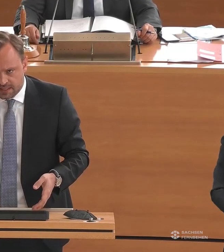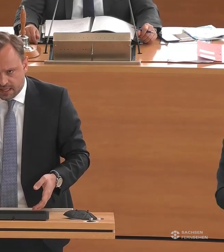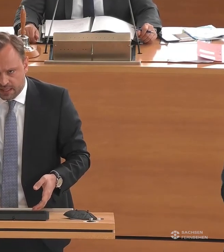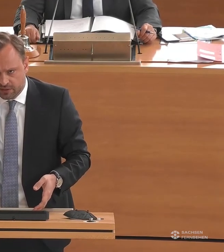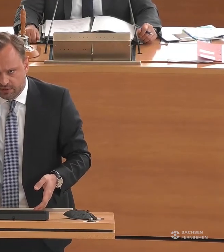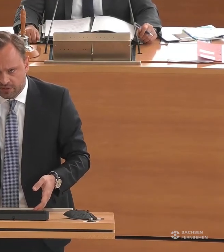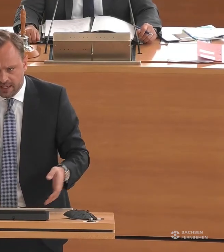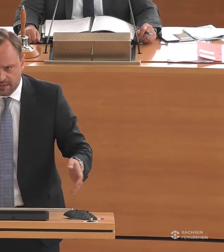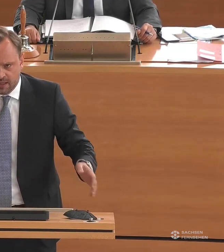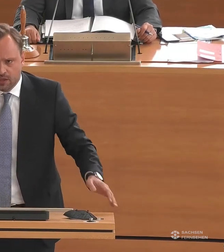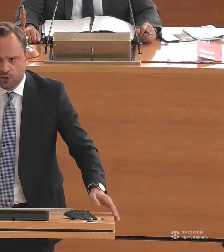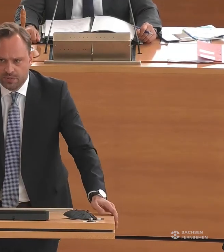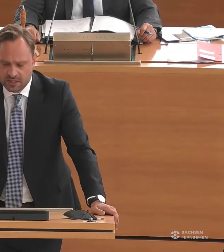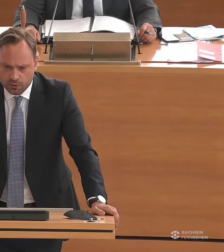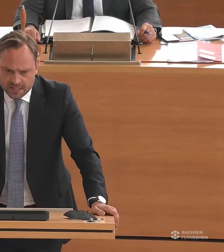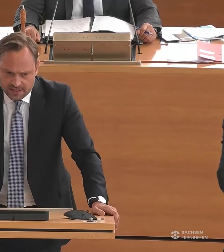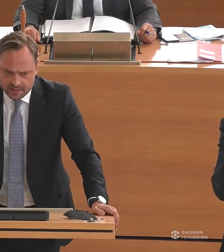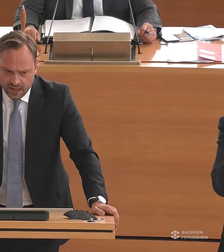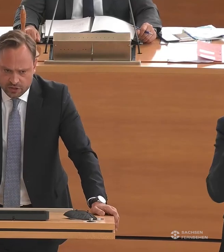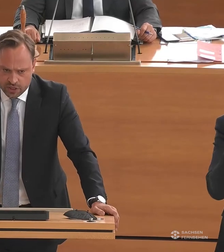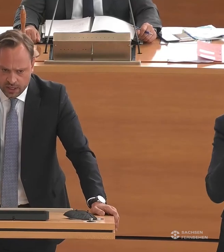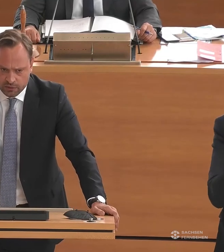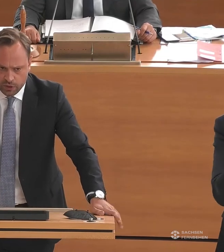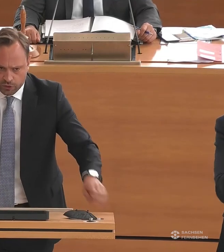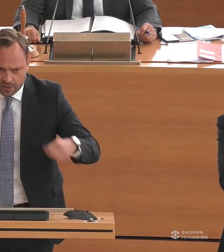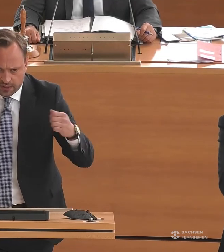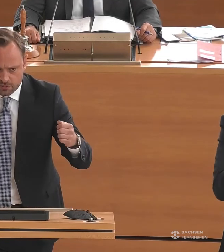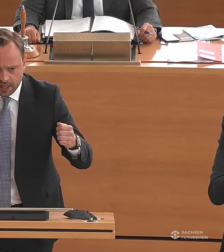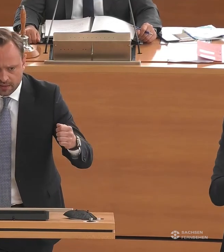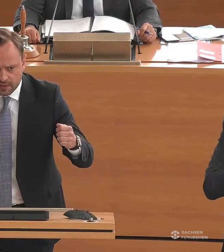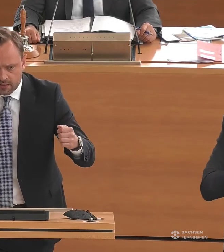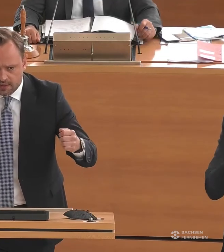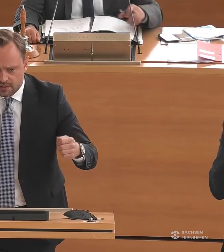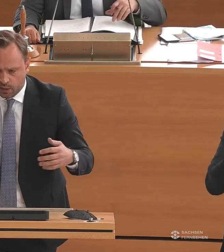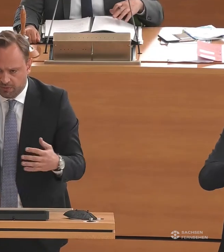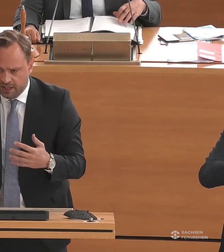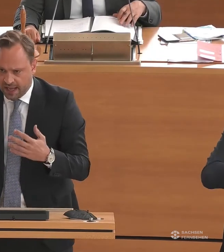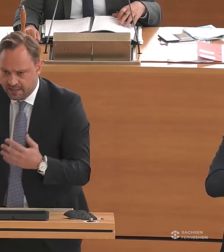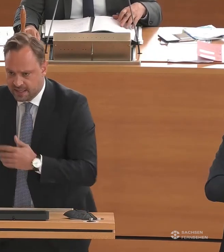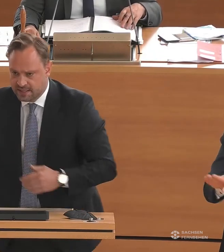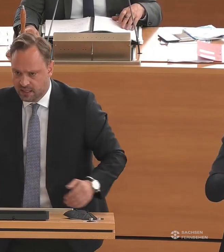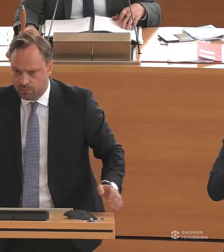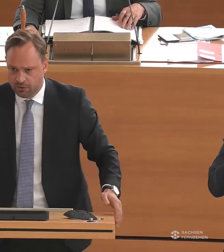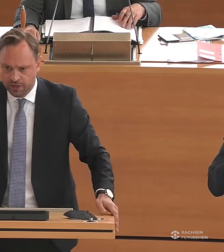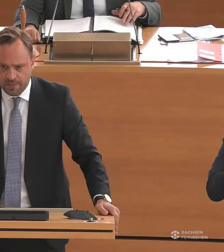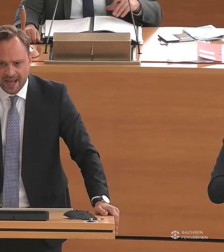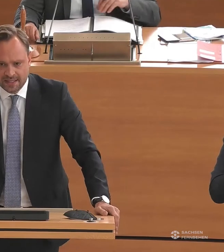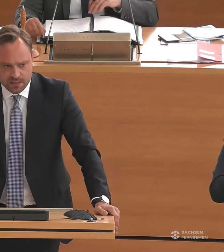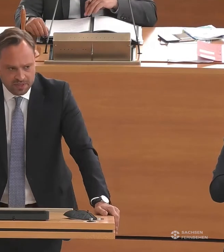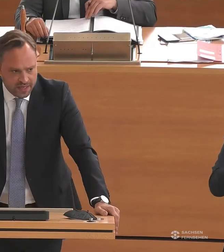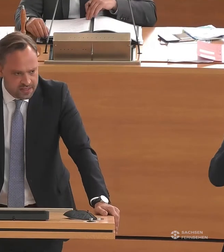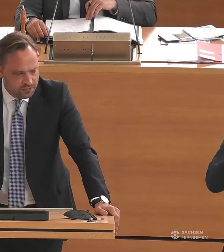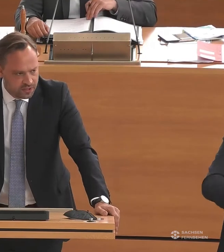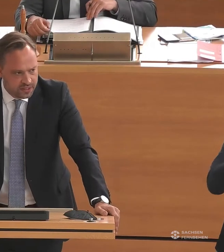vieles gesagt. Und ich will vielleicht noch ein bisschen grundsätzlicher einsteigen, um auch deutlich zu machen, dass es, glaube ich, viele Ansätze gibt, noch viel mehr